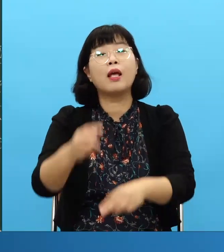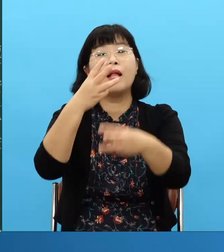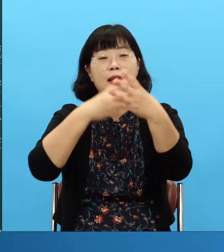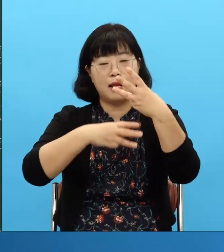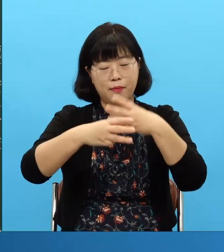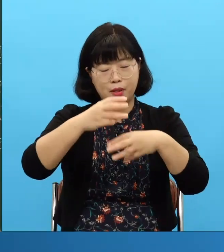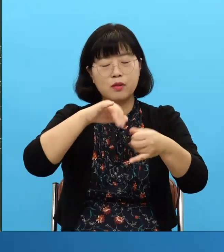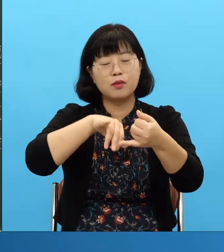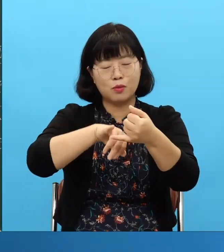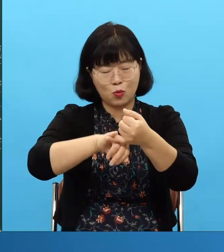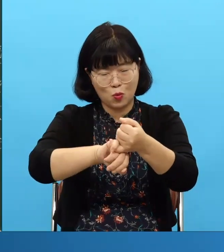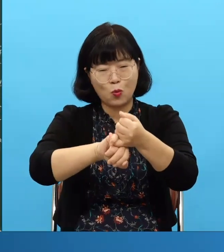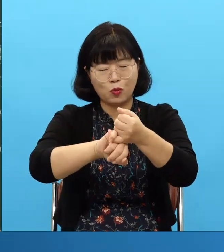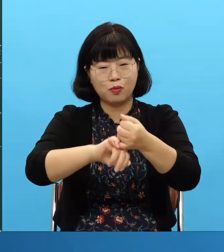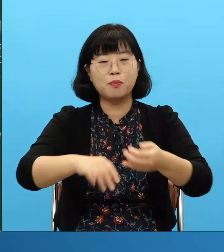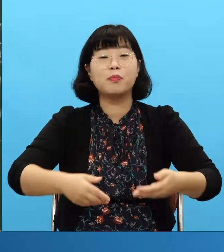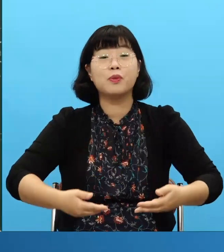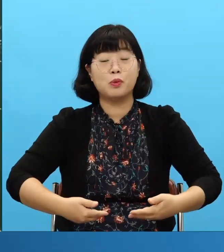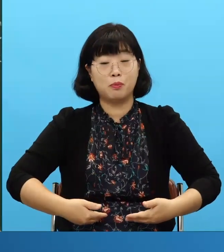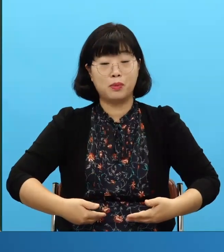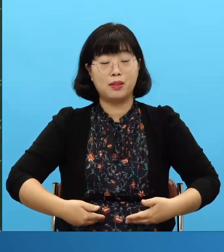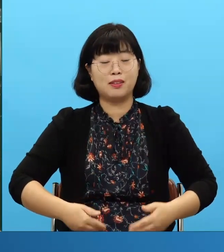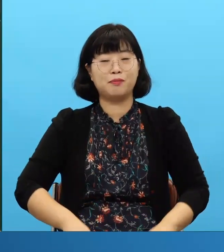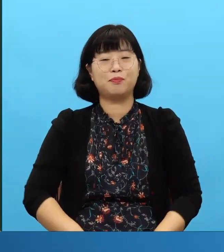Todas las personas de la nación deben ser así Pero especialmente los remanentes Entonces